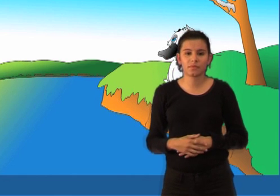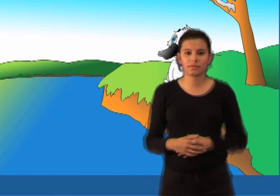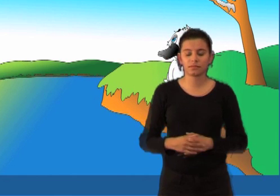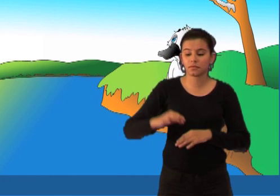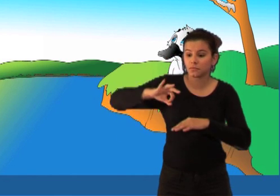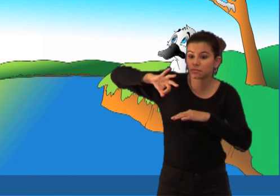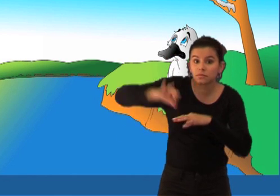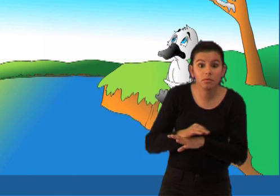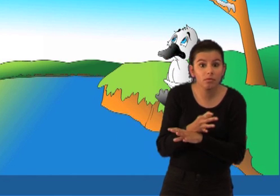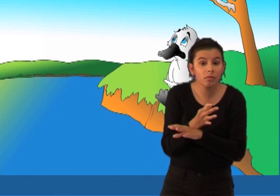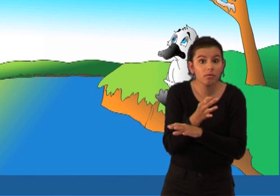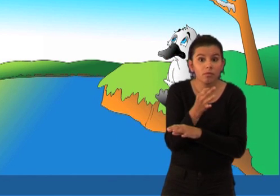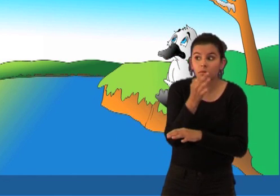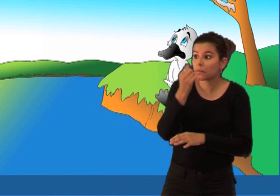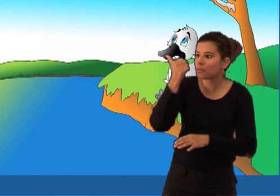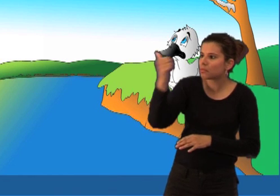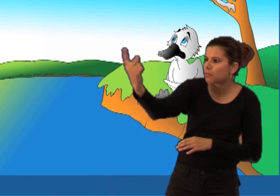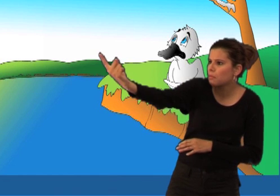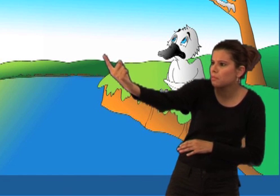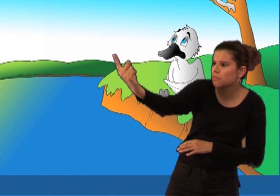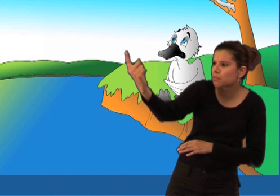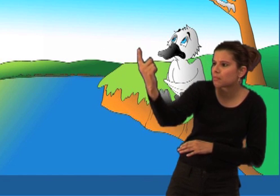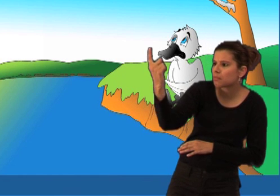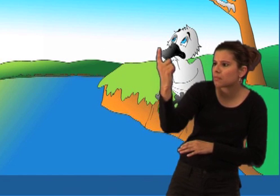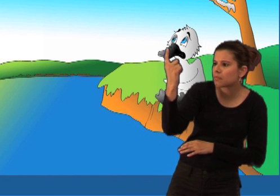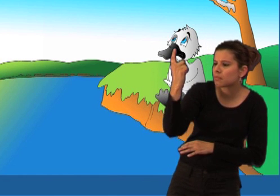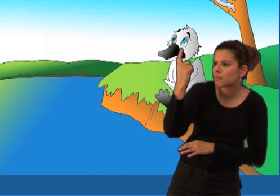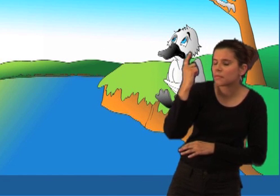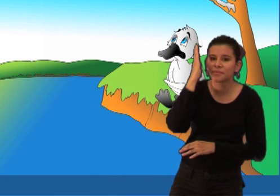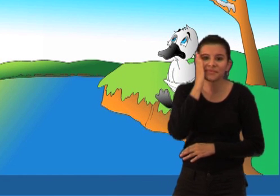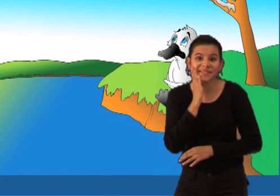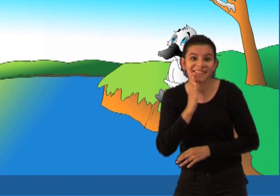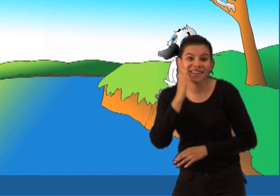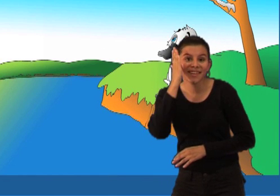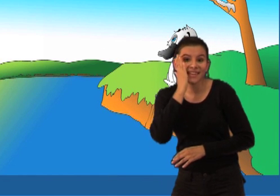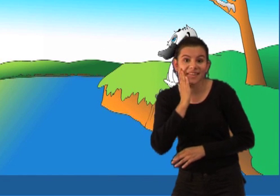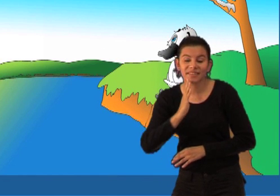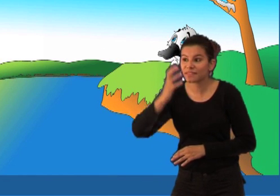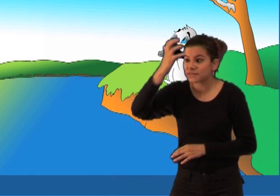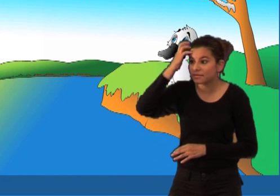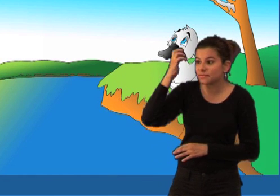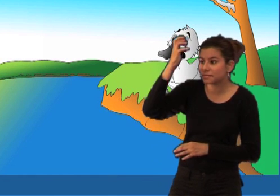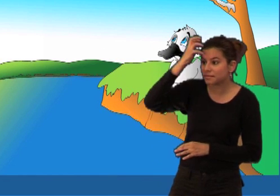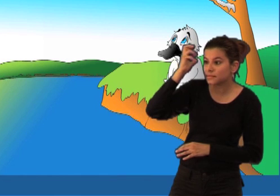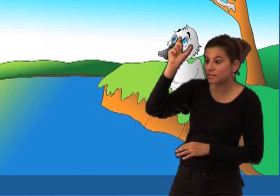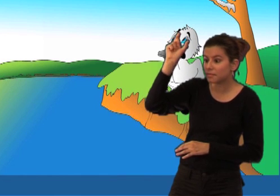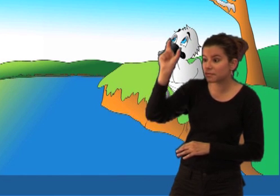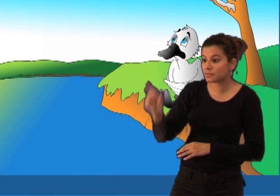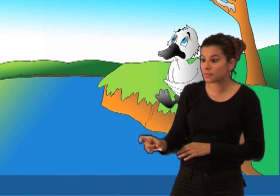Na sreću, neki ga je dobri steljak pozvao u kuću i